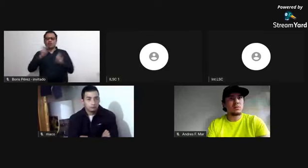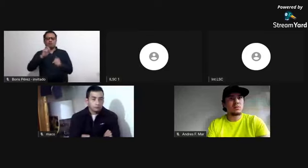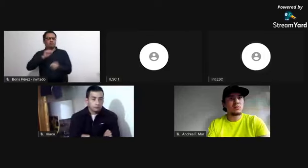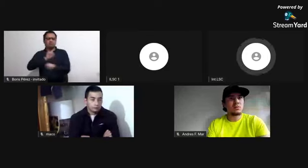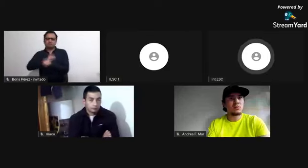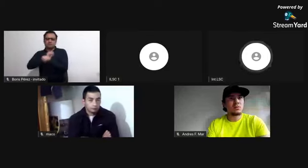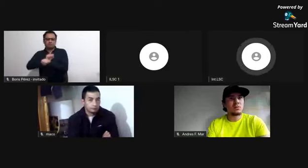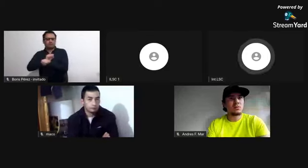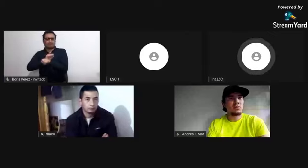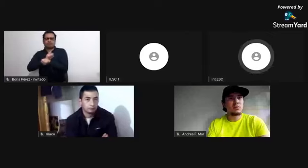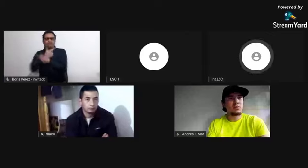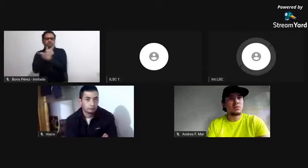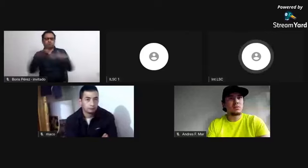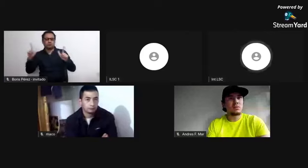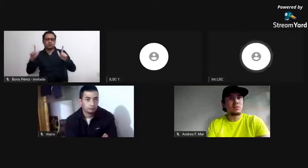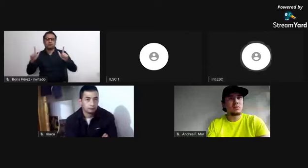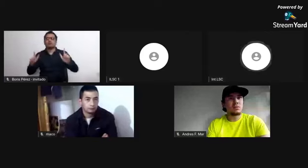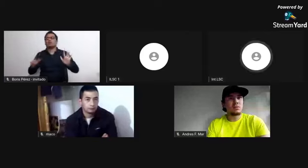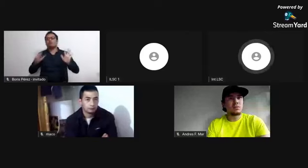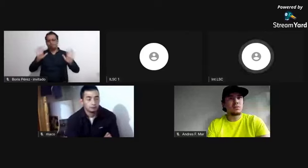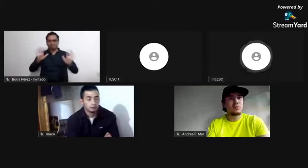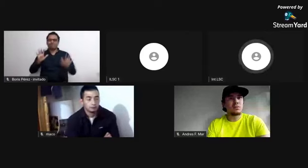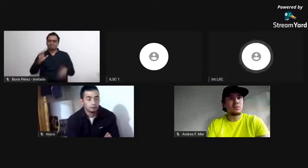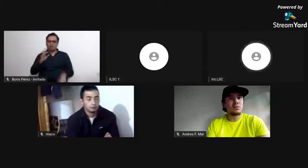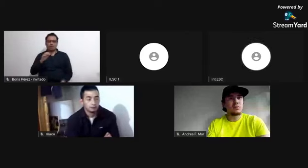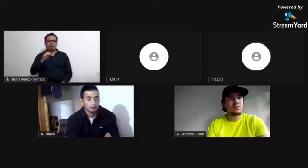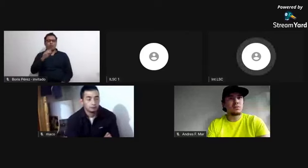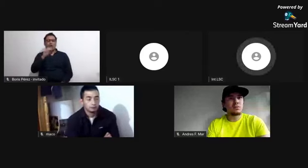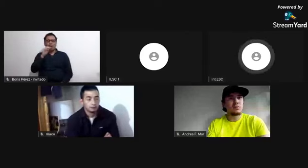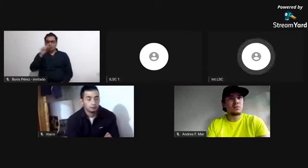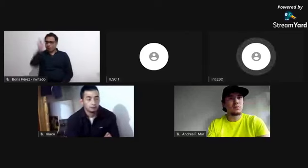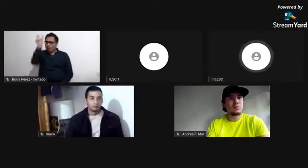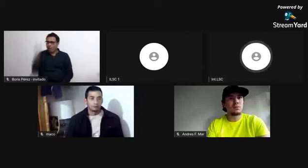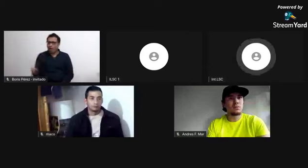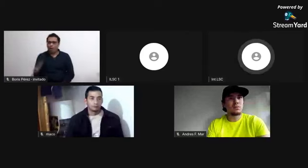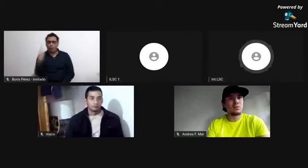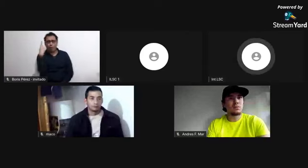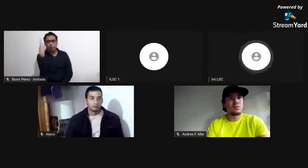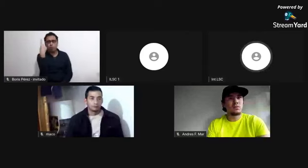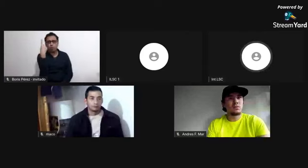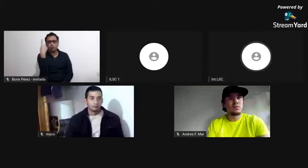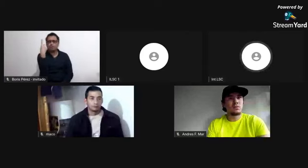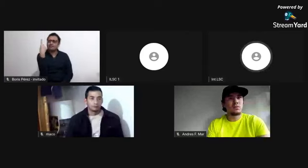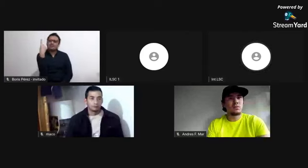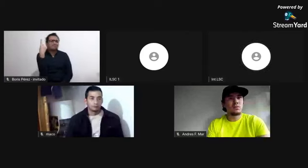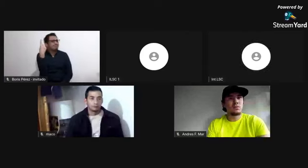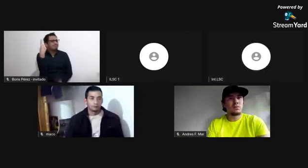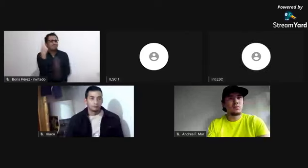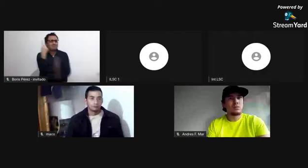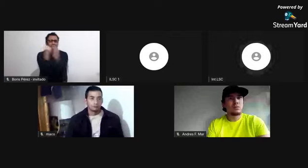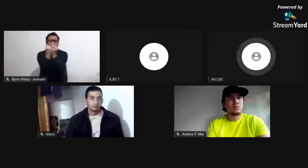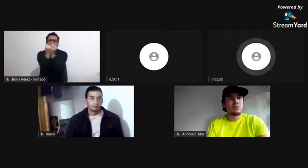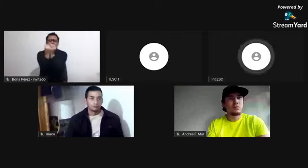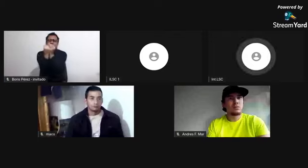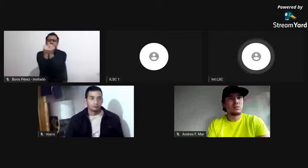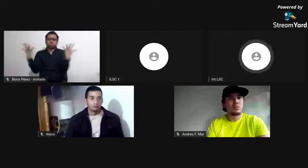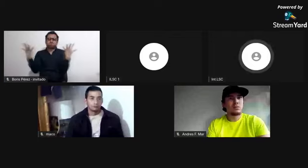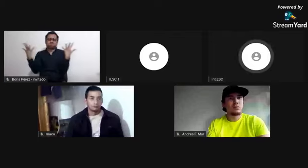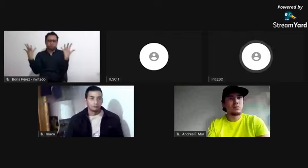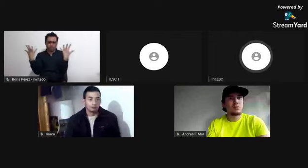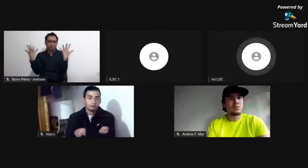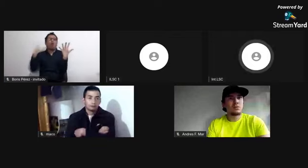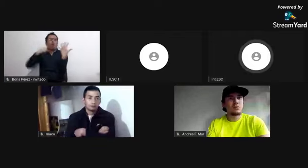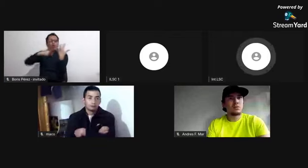Bueno, esa pregunta dice específicamente quién luchó contra la esclavitud, y